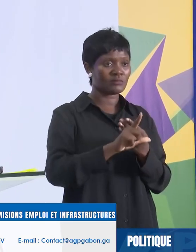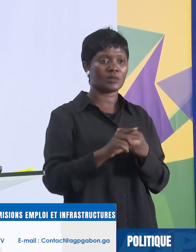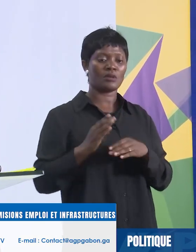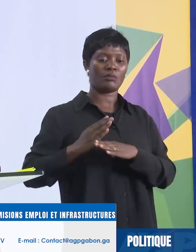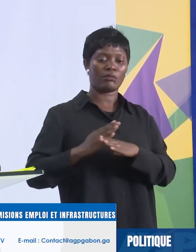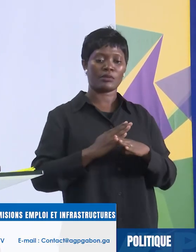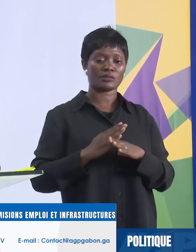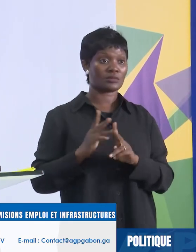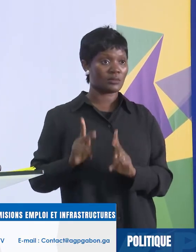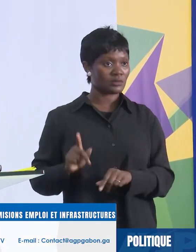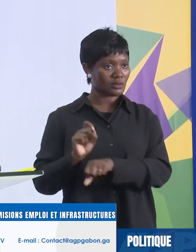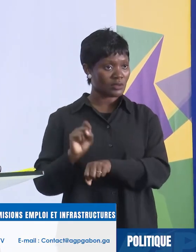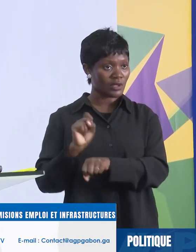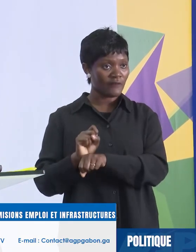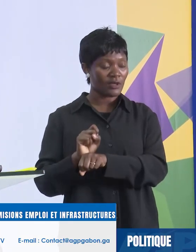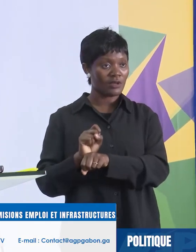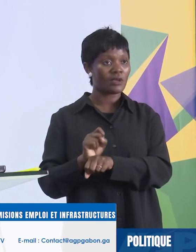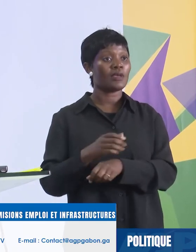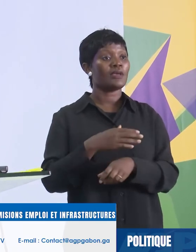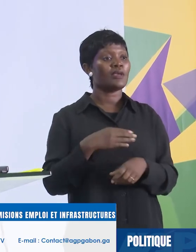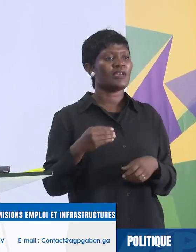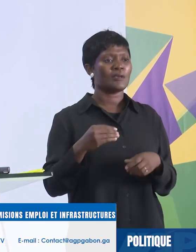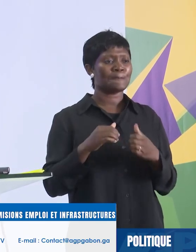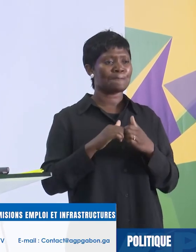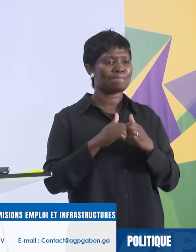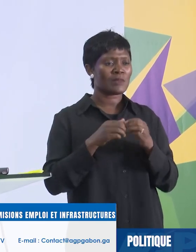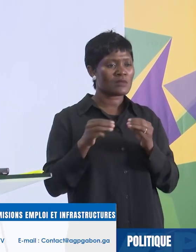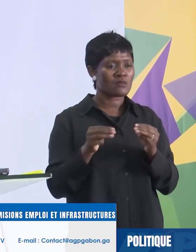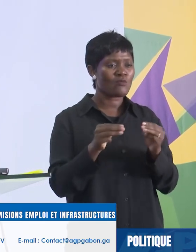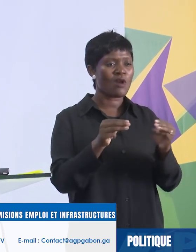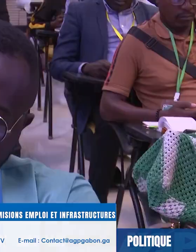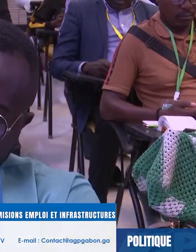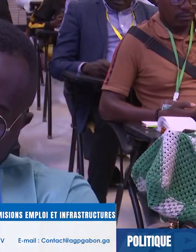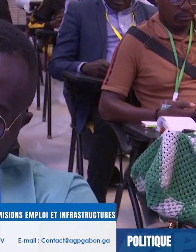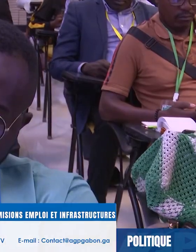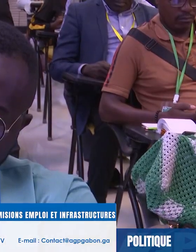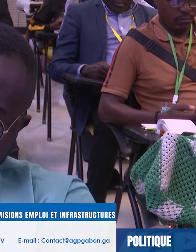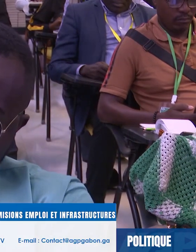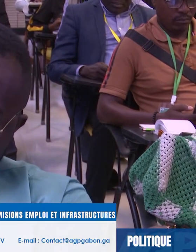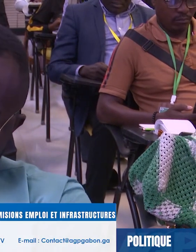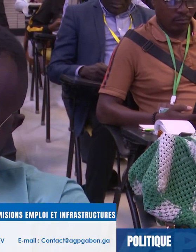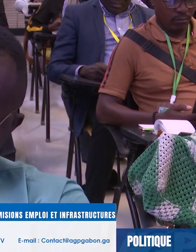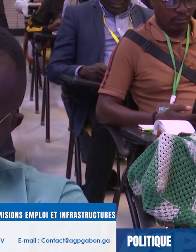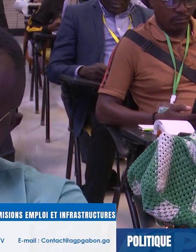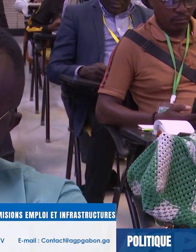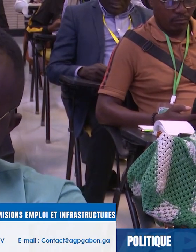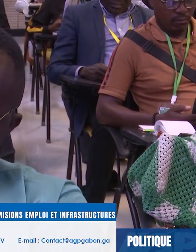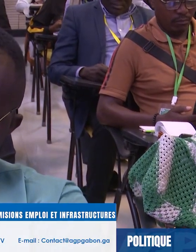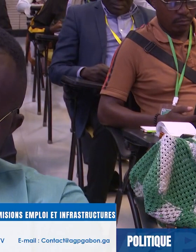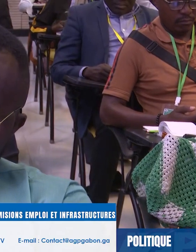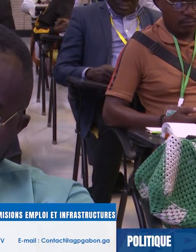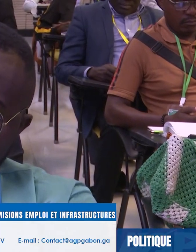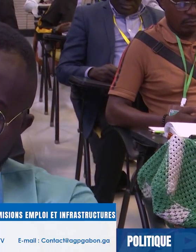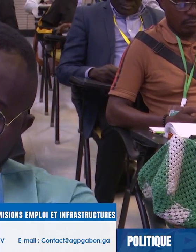salariés et les mécanismes d'accès facile des jeunes à l'emploi. Ils se sont aussi